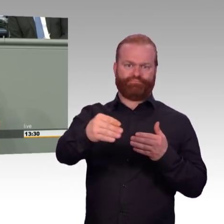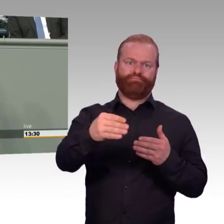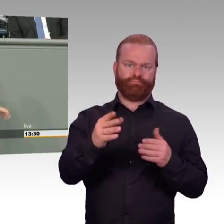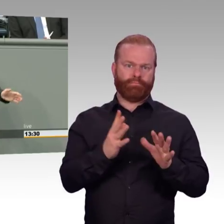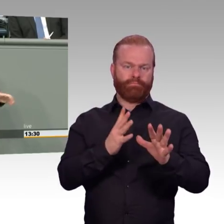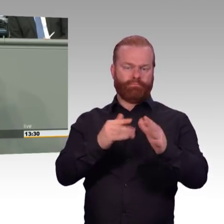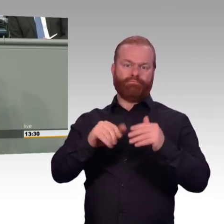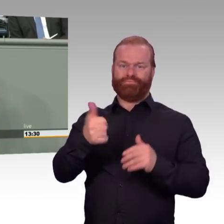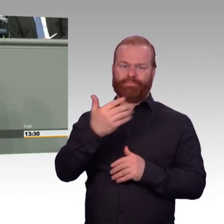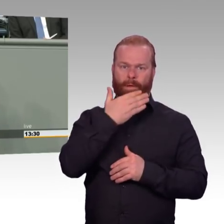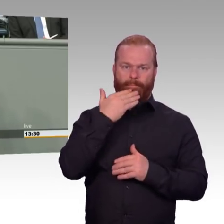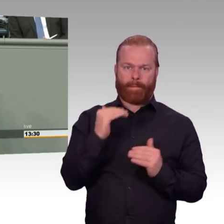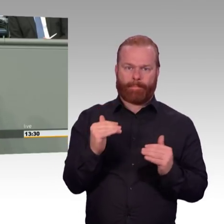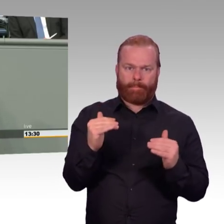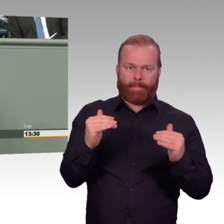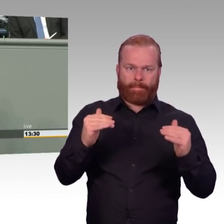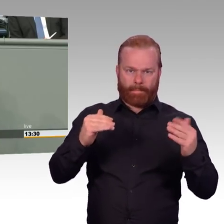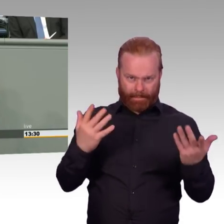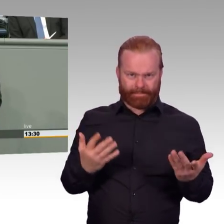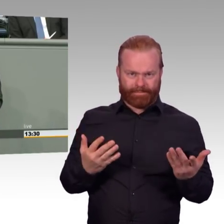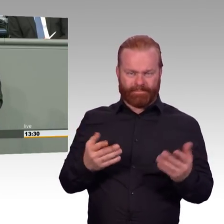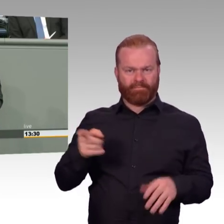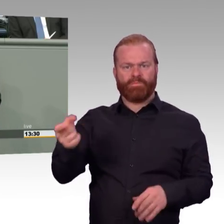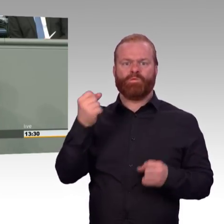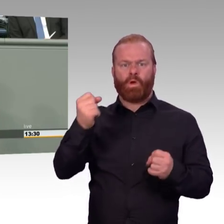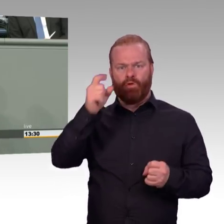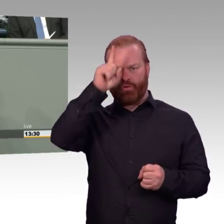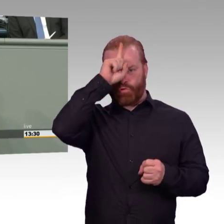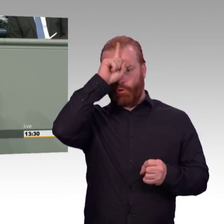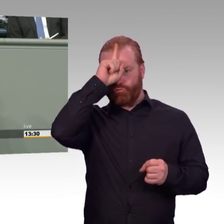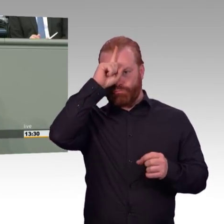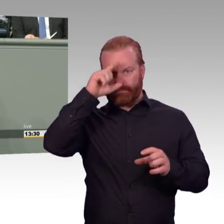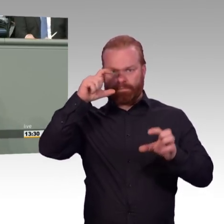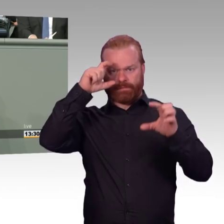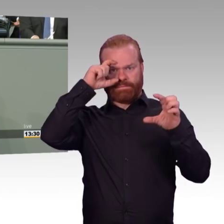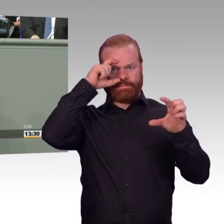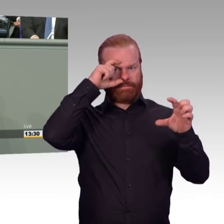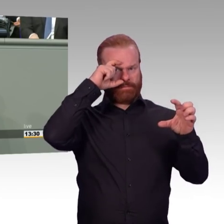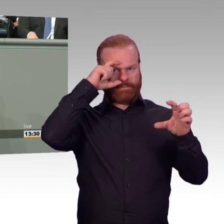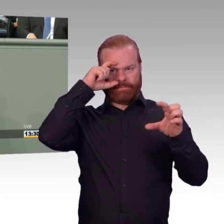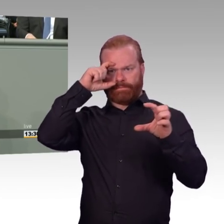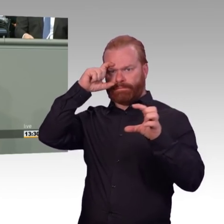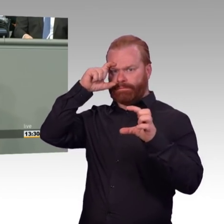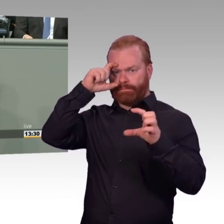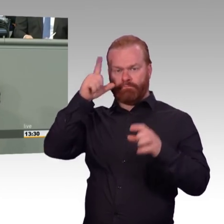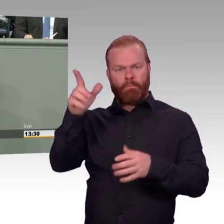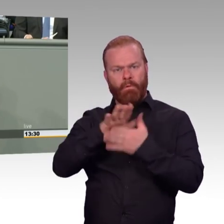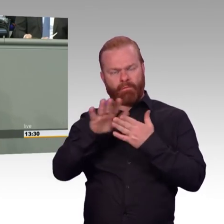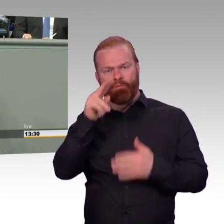zehn Jahren. Wenn Sie den Klimawandel negieren, dann lassen Sie die Menschen nicht nur in der Küstenregion, sondern alle Menschen in Deutschland bitterlich